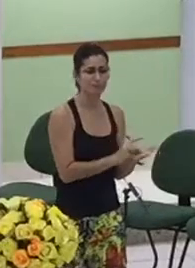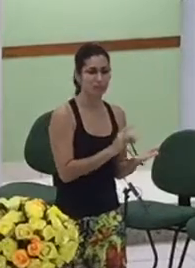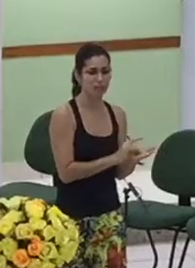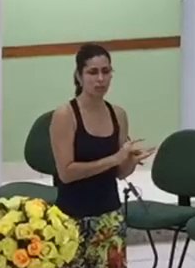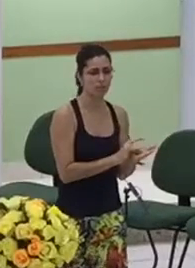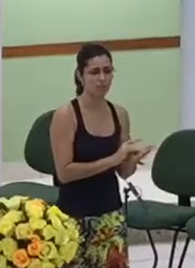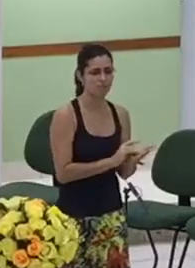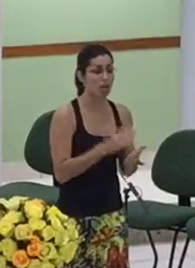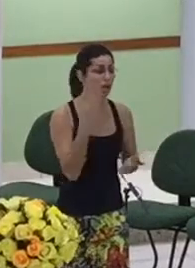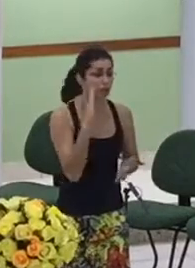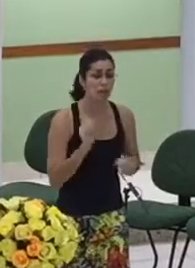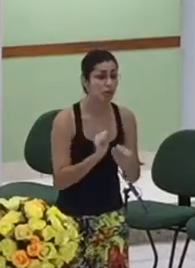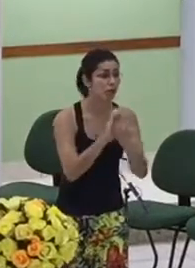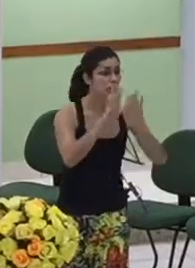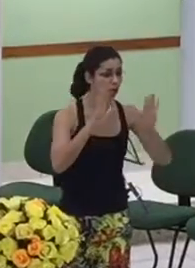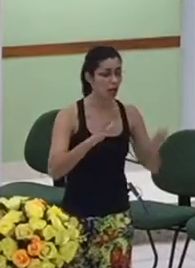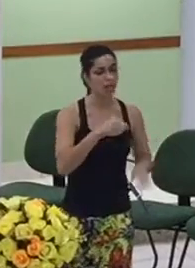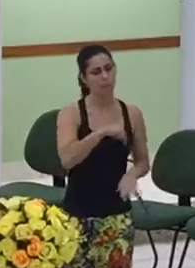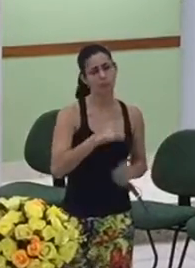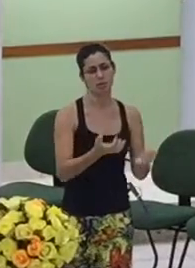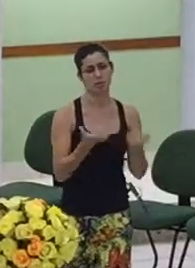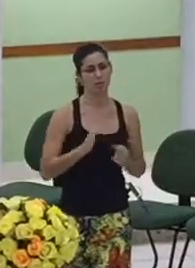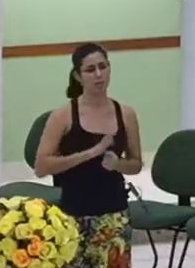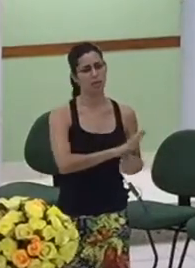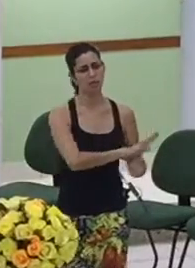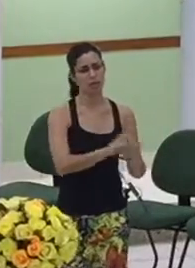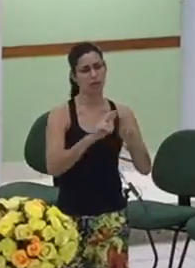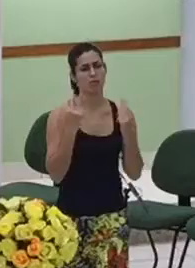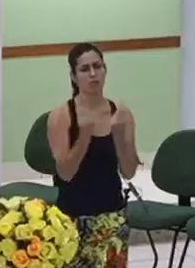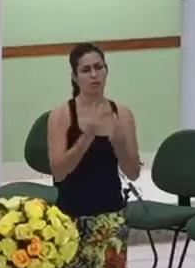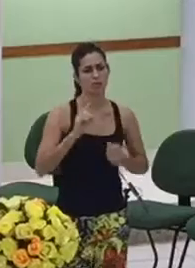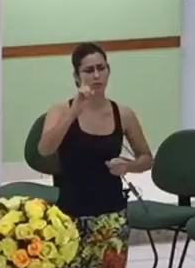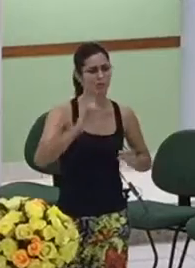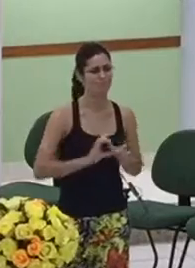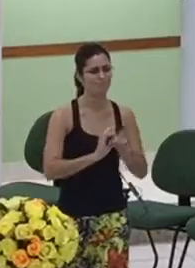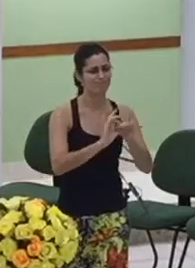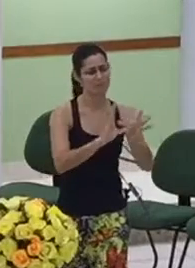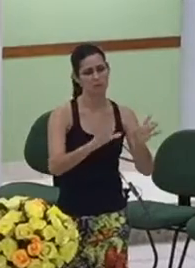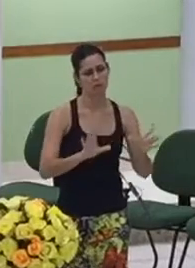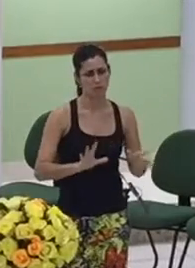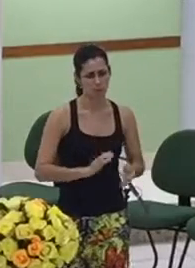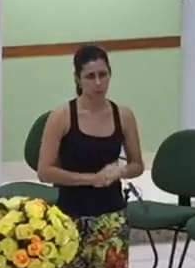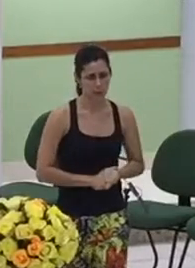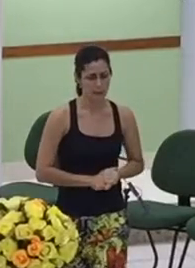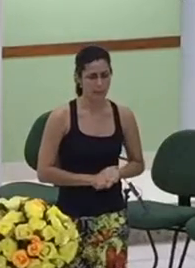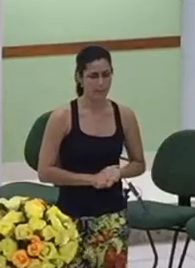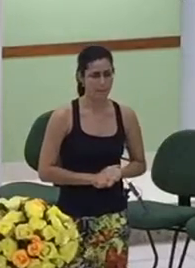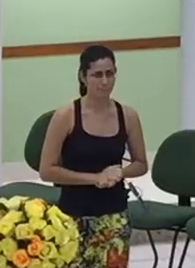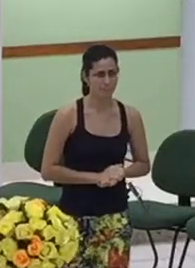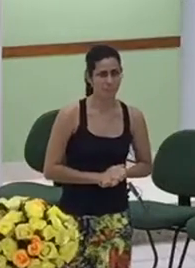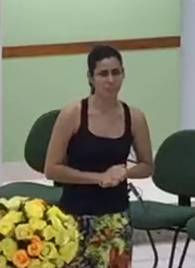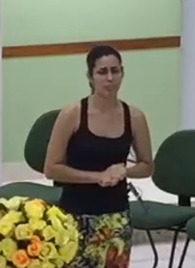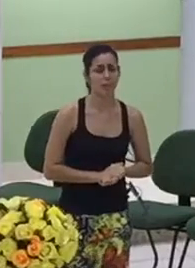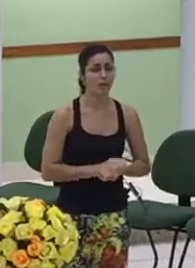Tiago diz que a religião verdadeira é visitar os órfãos e as luvas em suas necessidades